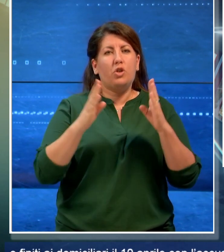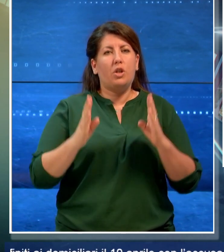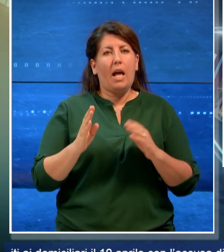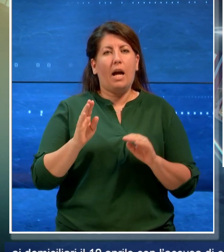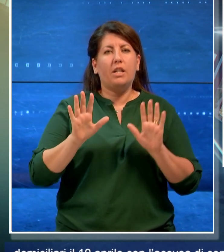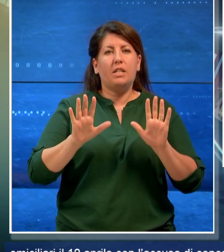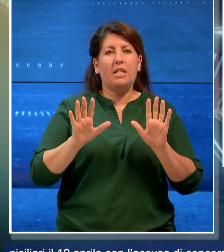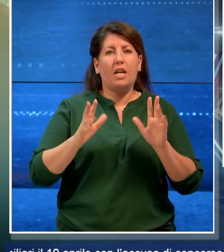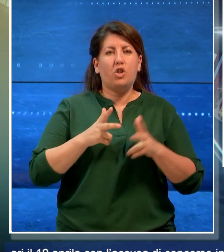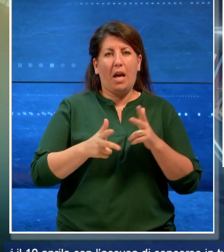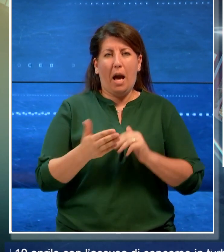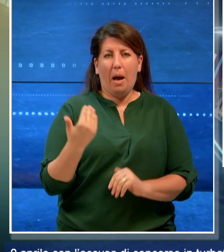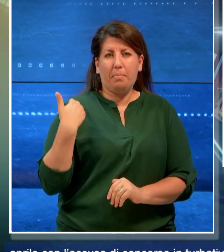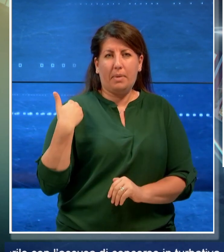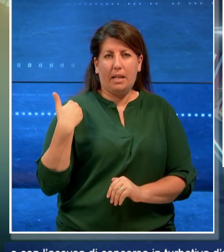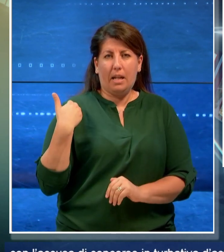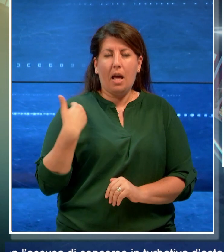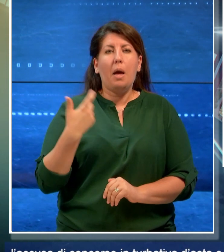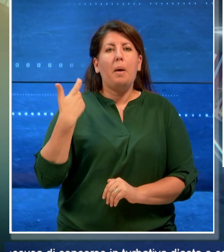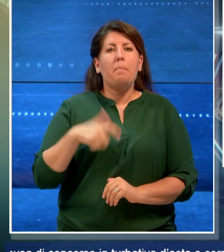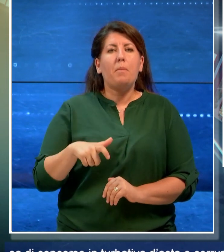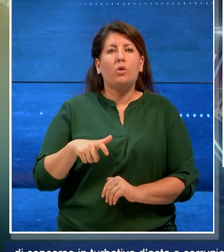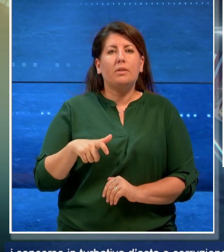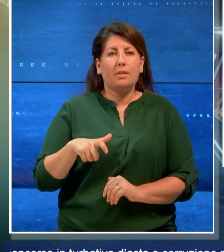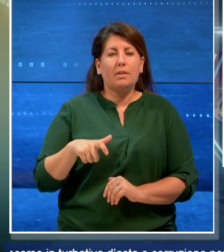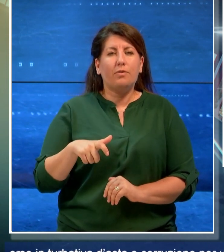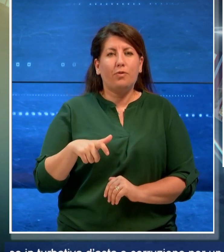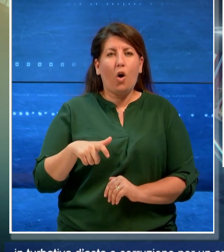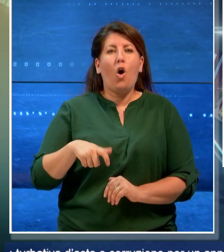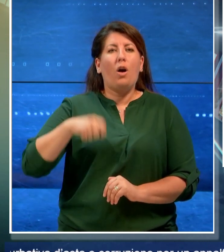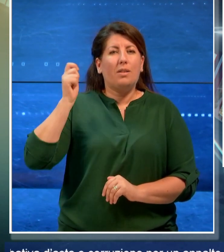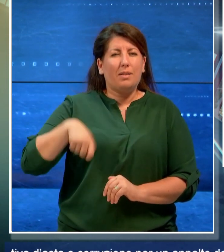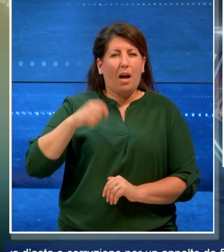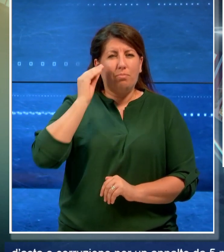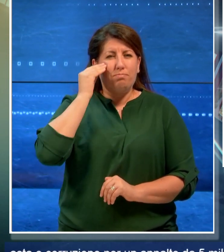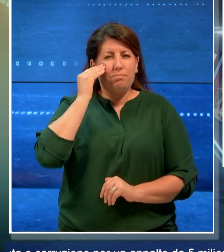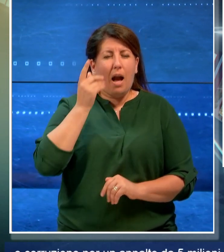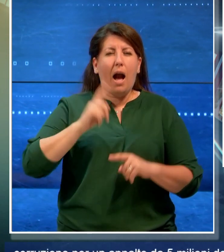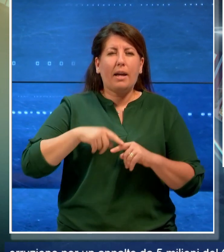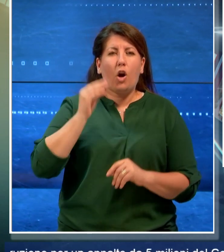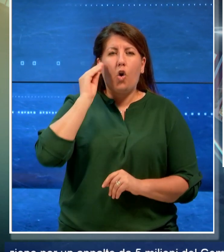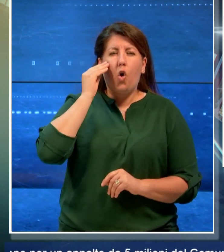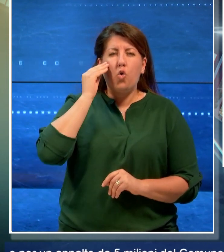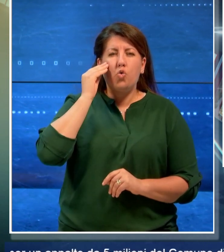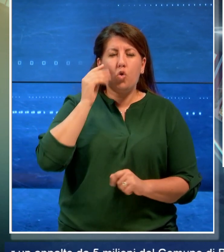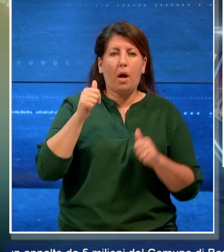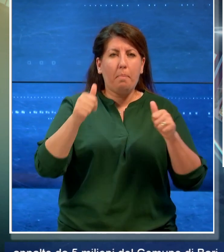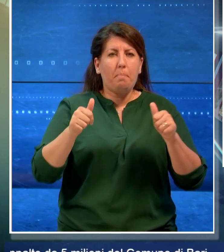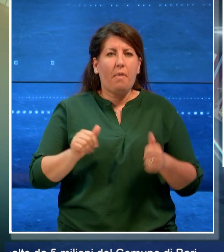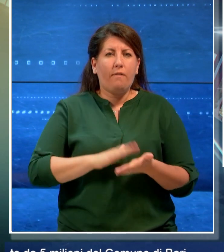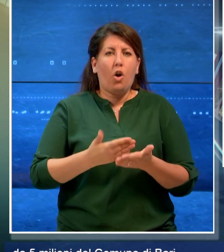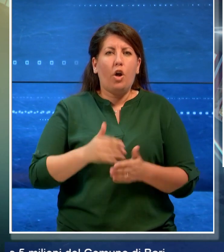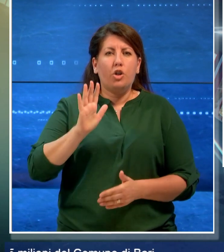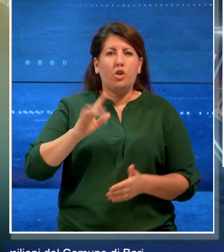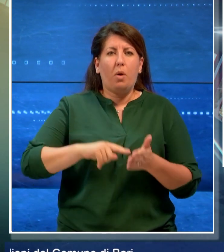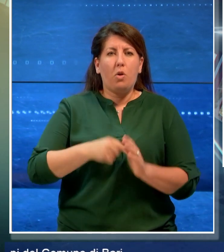10 aprile con l'accusa di concorso in turbativa d'asta e corruzione per un appalto da 5